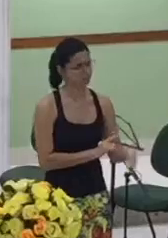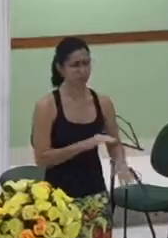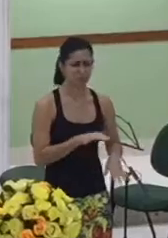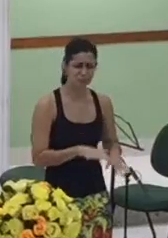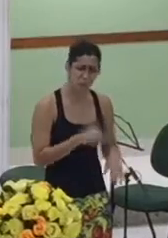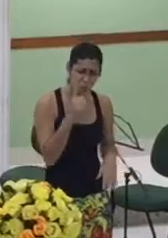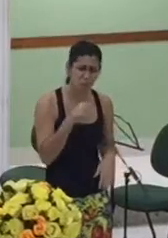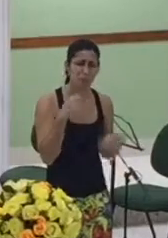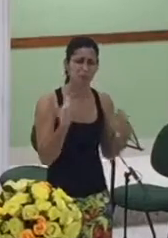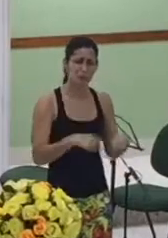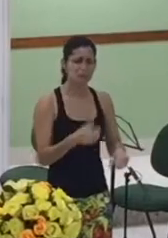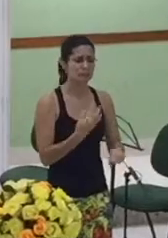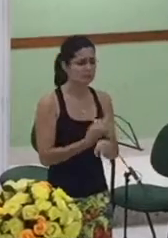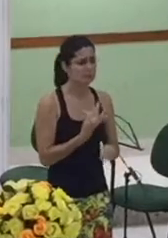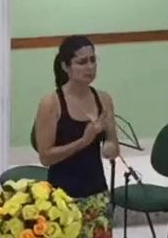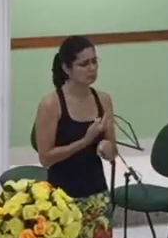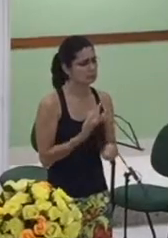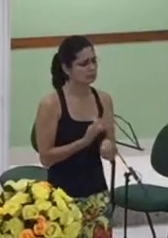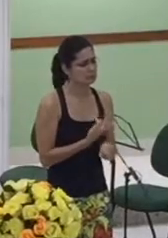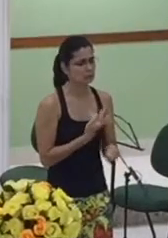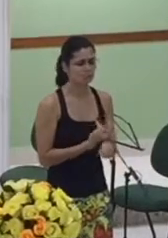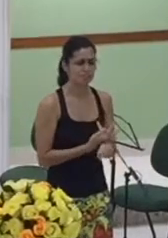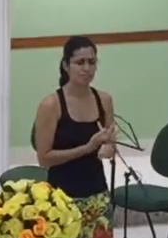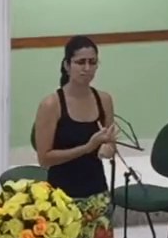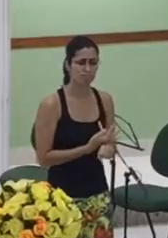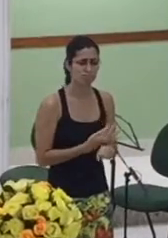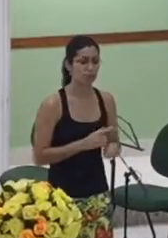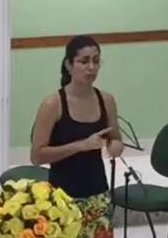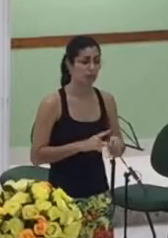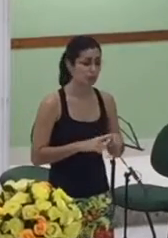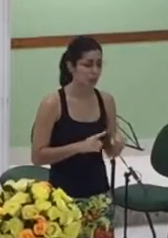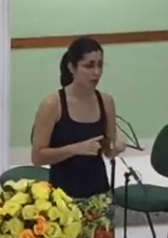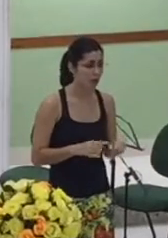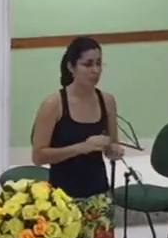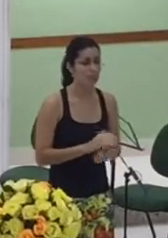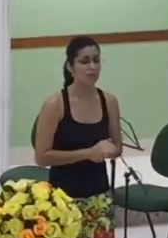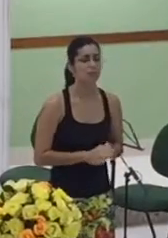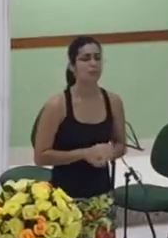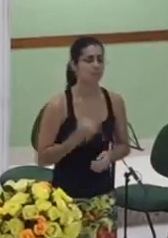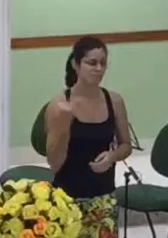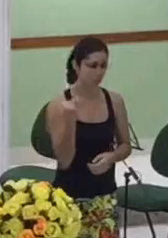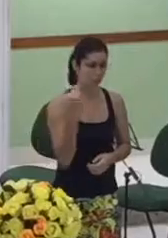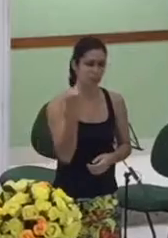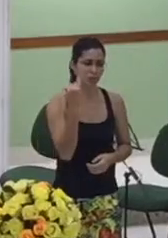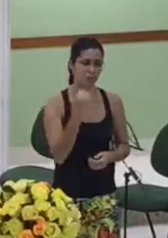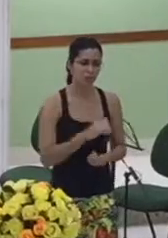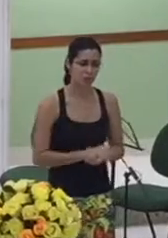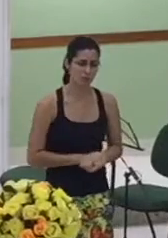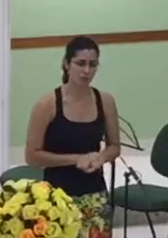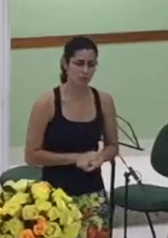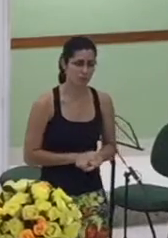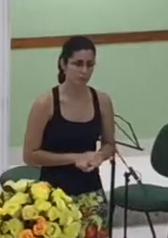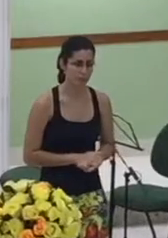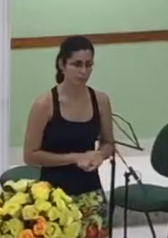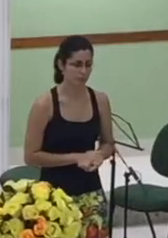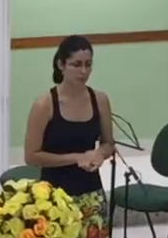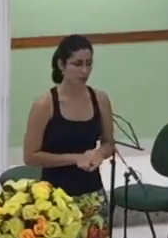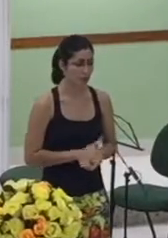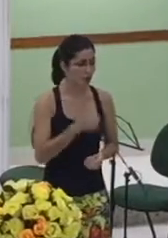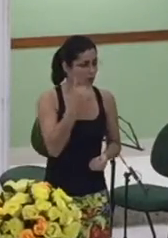mas não é em vão o desvio e o erro de achar que a mulher é menor do que o homem não